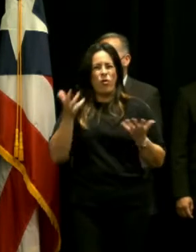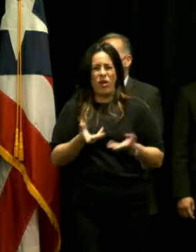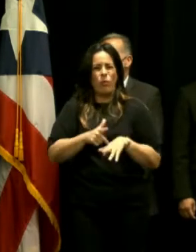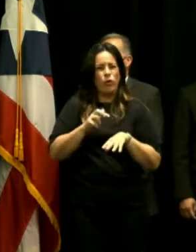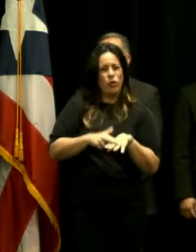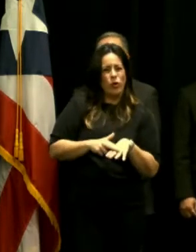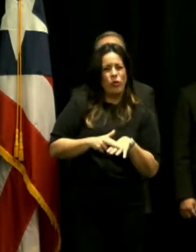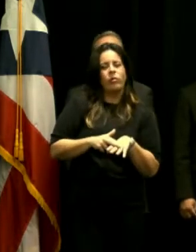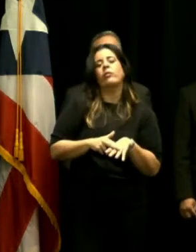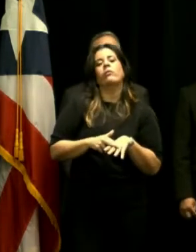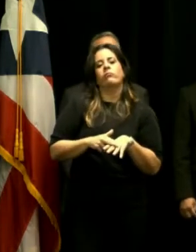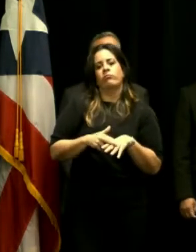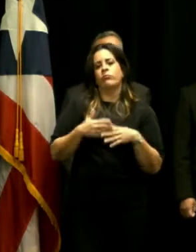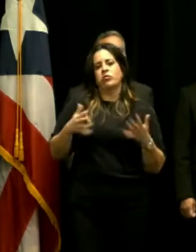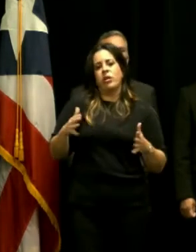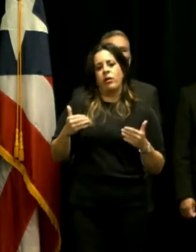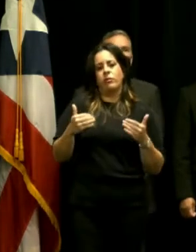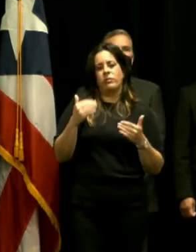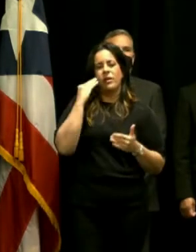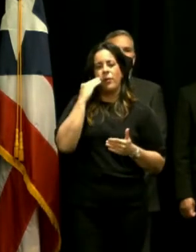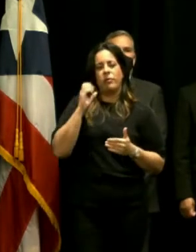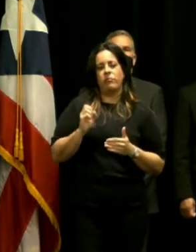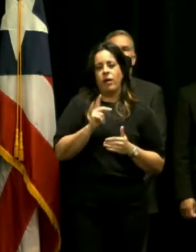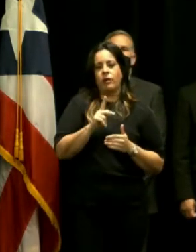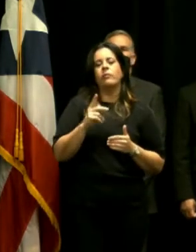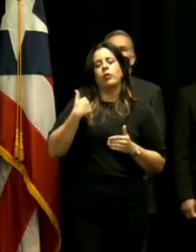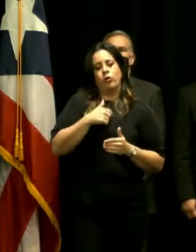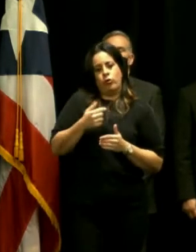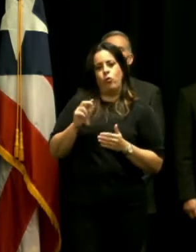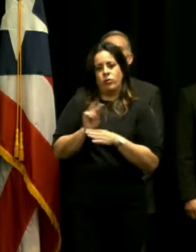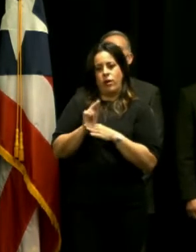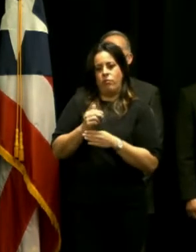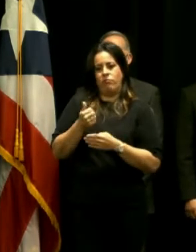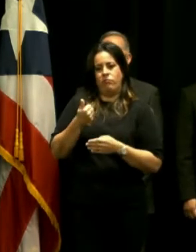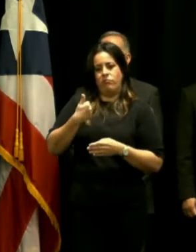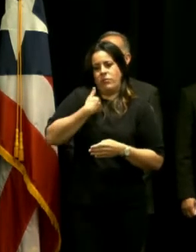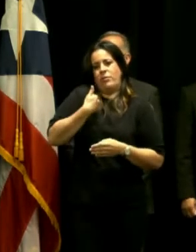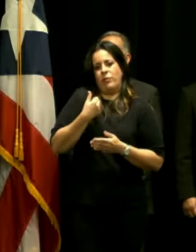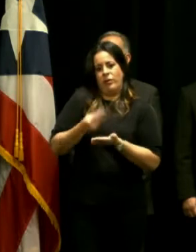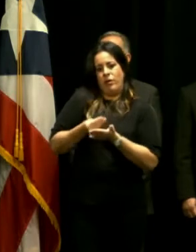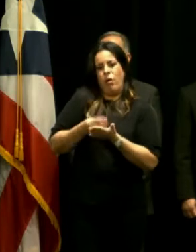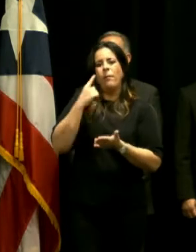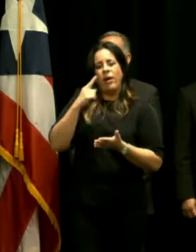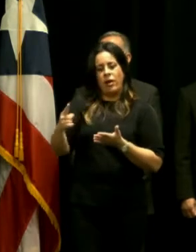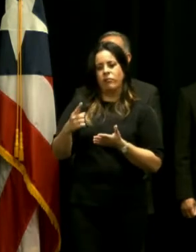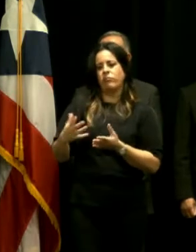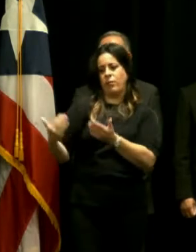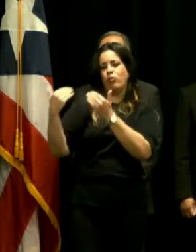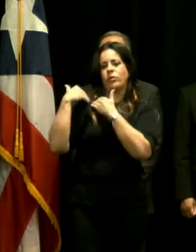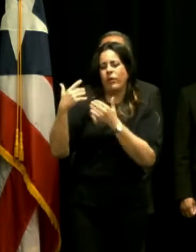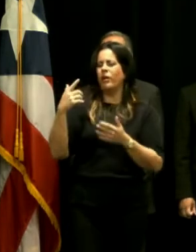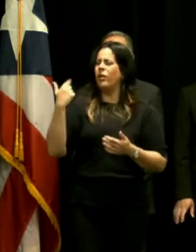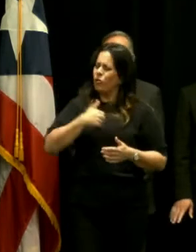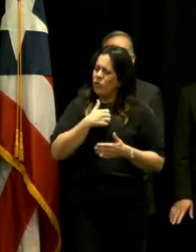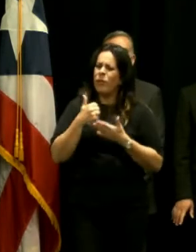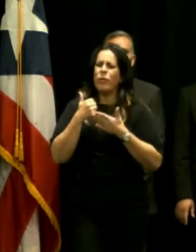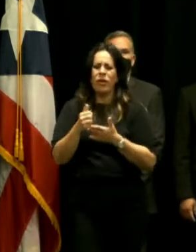Rico como es reembolso pues tendremos que utilizar nuestra propia liquidez para ir asumiendo los costos vamos a ayudar a Vieques o sea